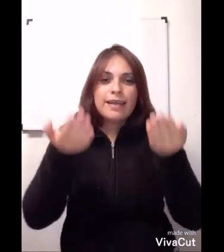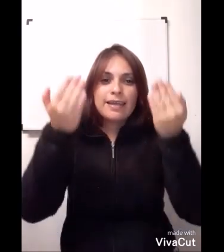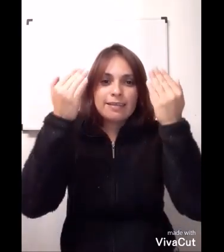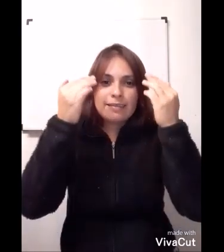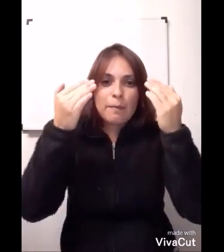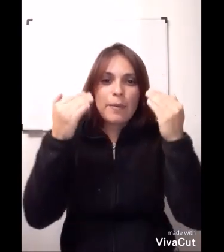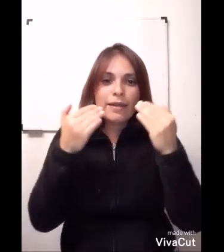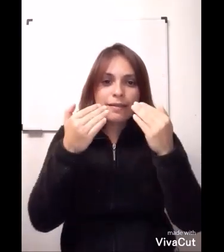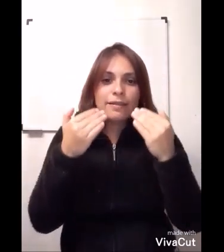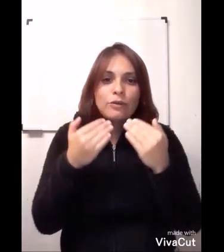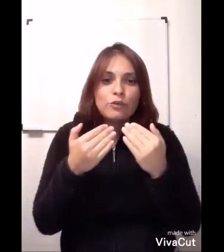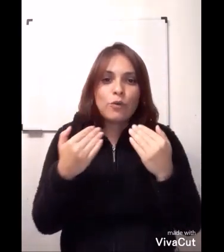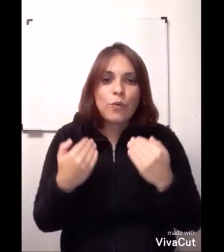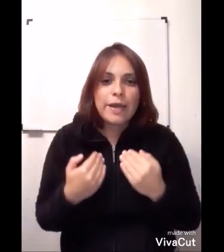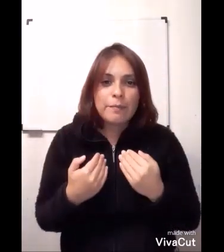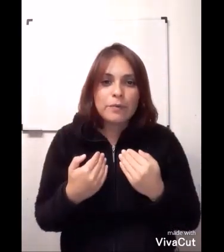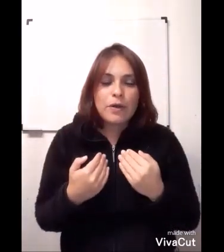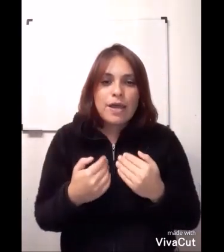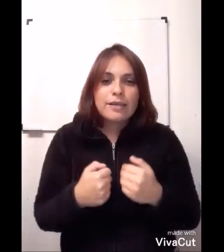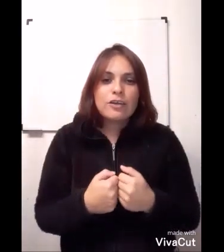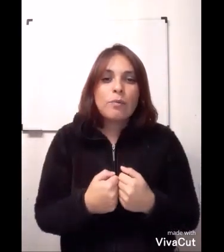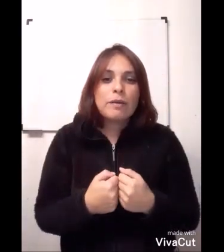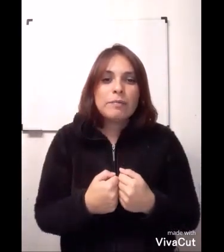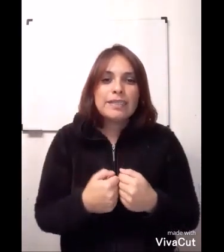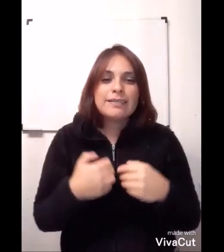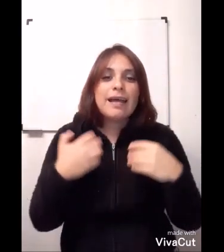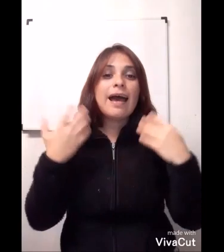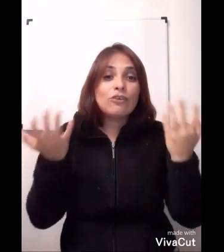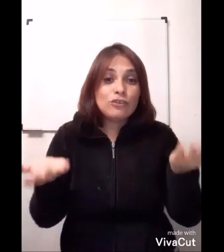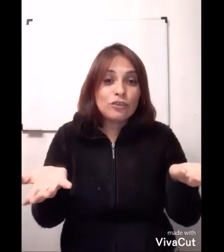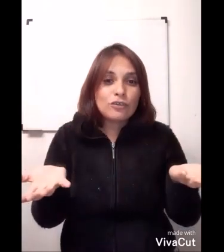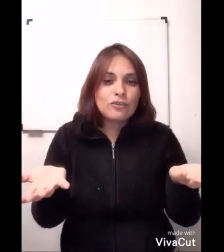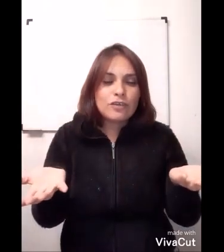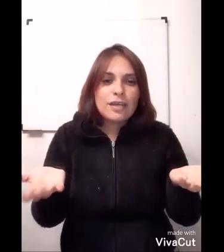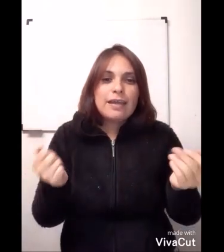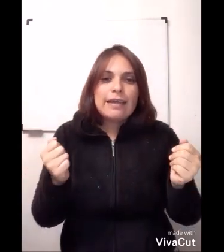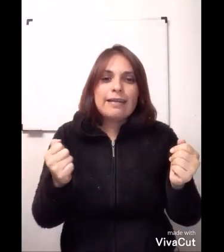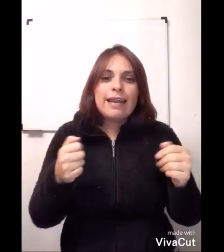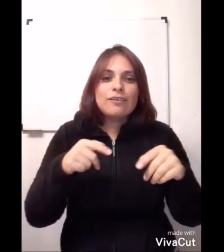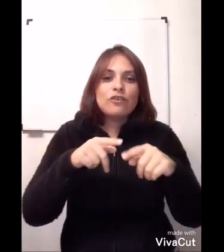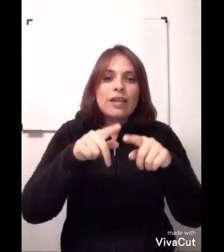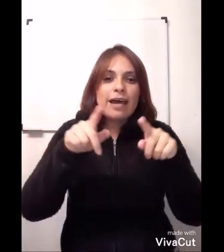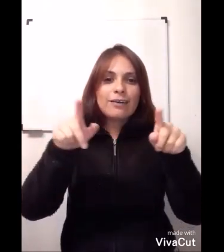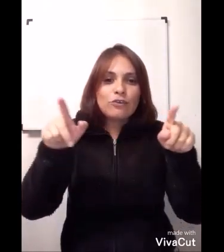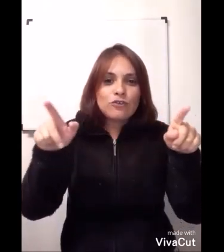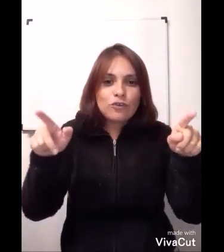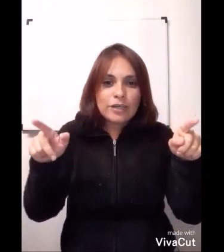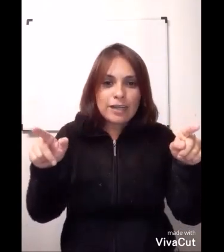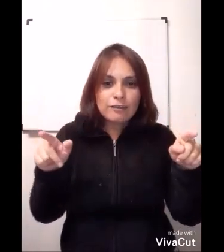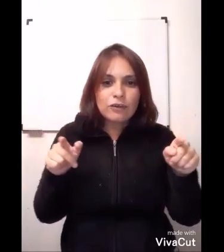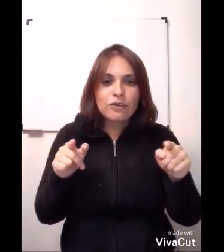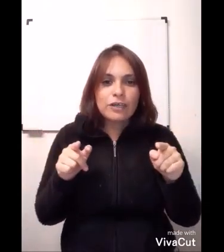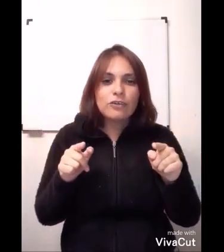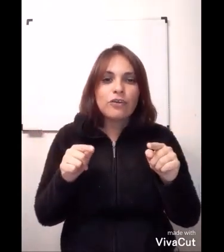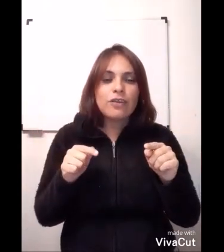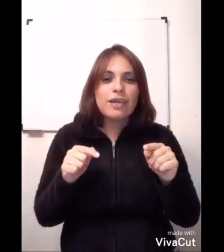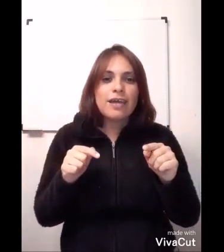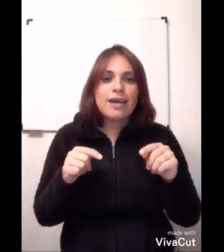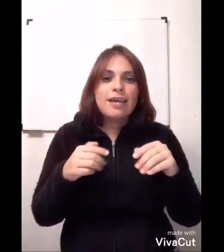estas partes de nuestro cuerpo que nos permite a nosotros relacionarnos con el entorno que nos rodea